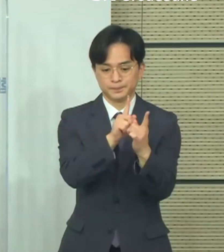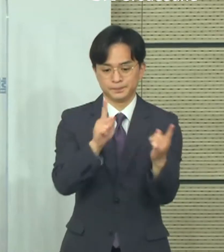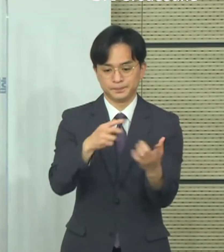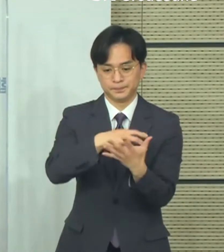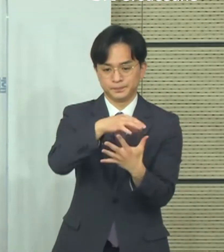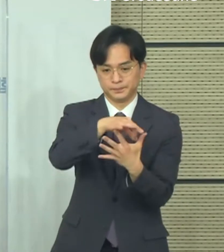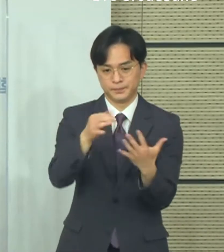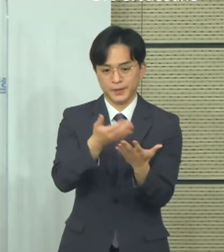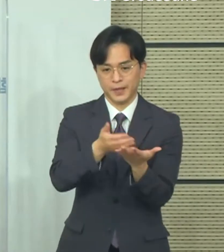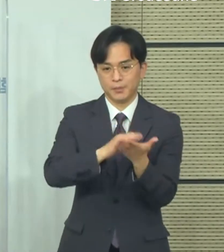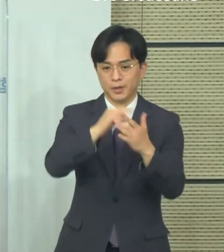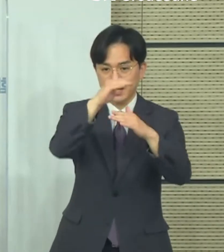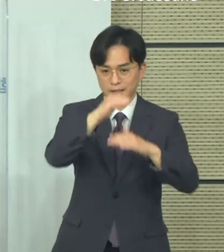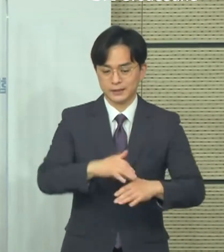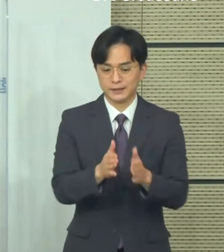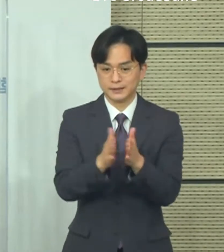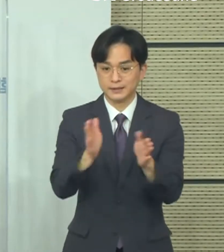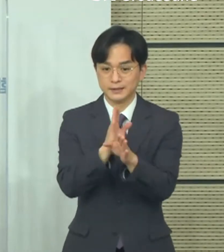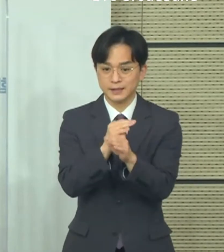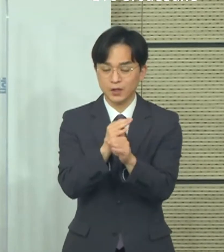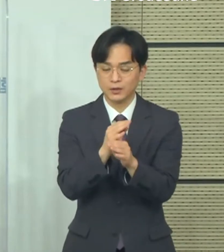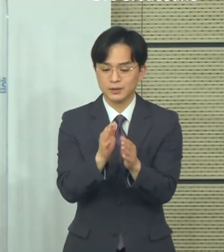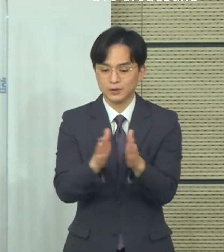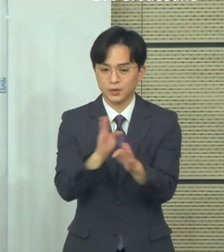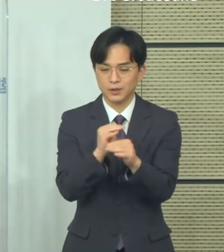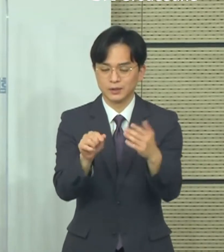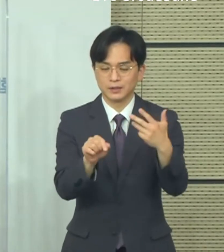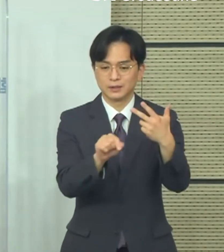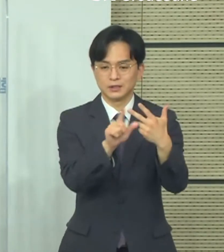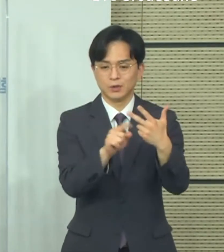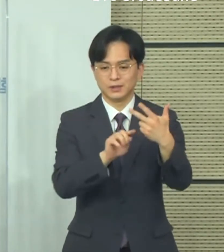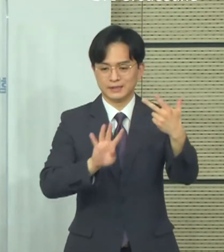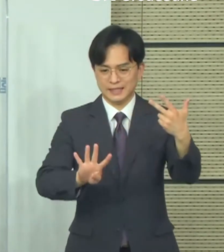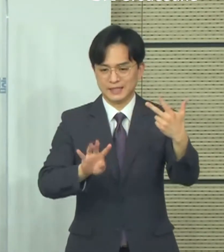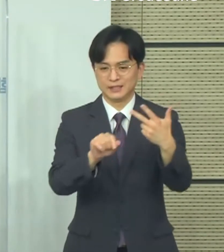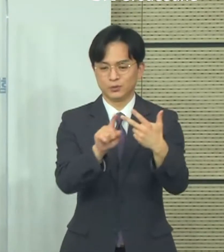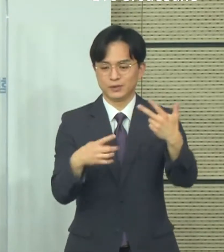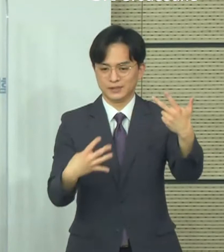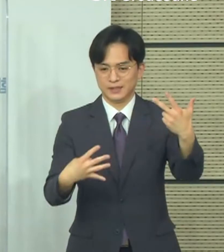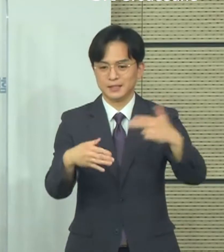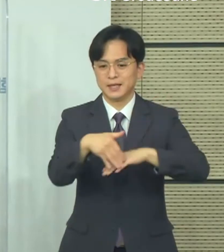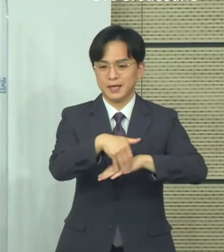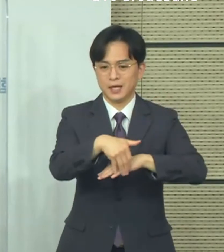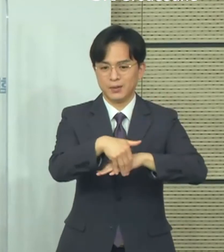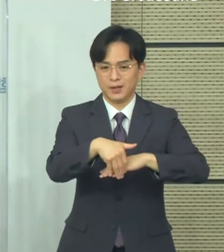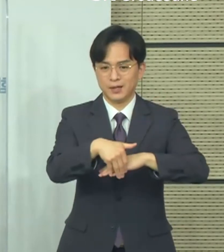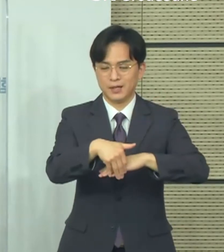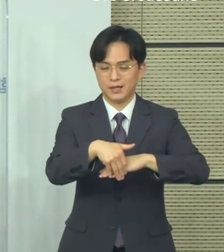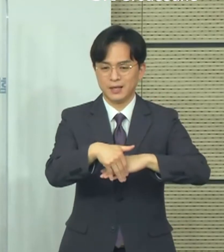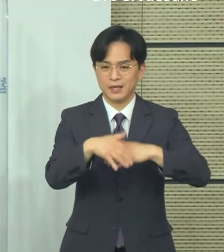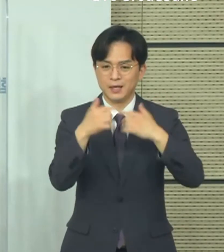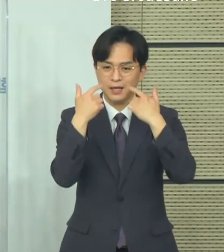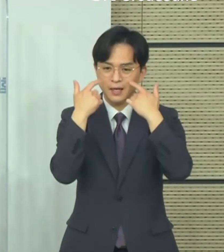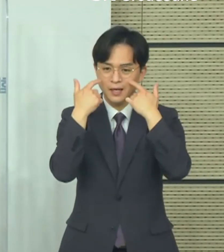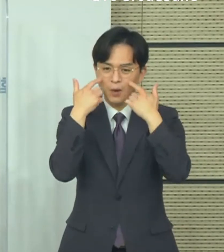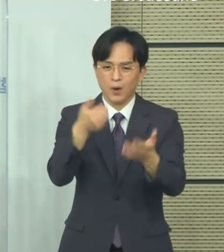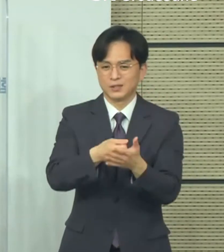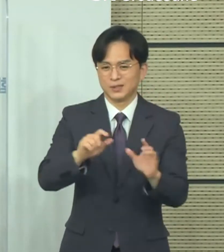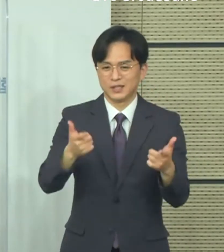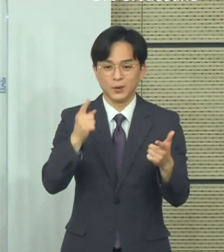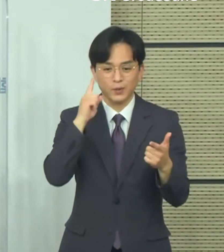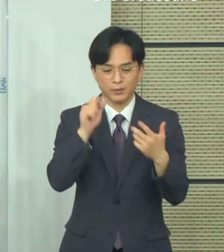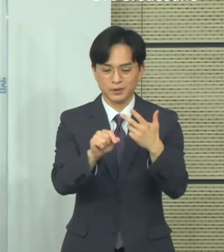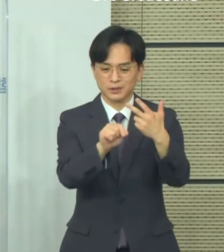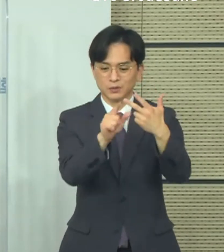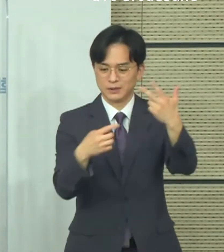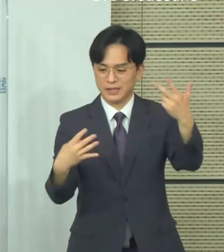시행 시점은 7월 4일로 예정을 지금 현재는 하고 있지만 이 부분도 아직까지는 좀 더 주의를 지켜볼